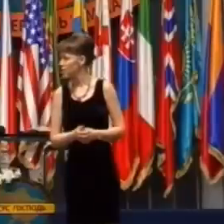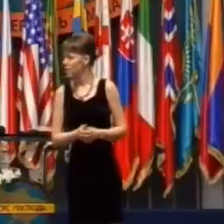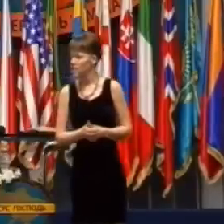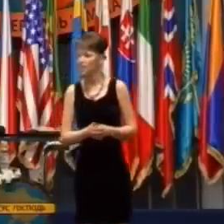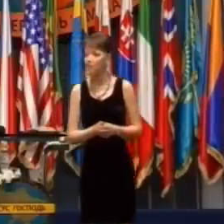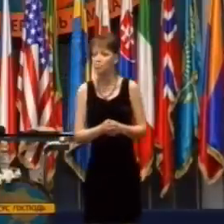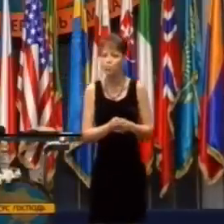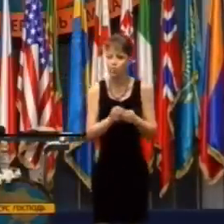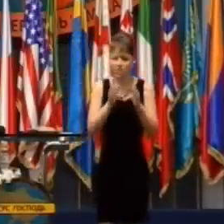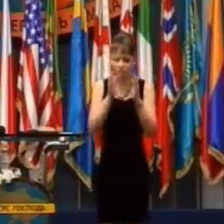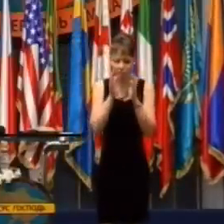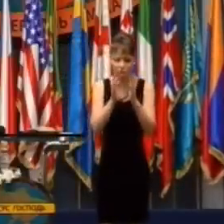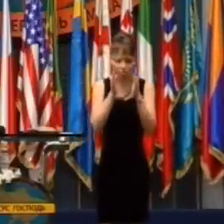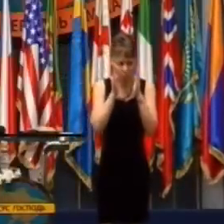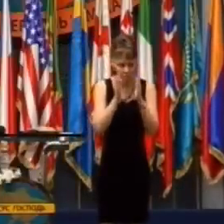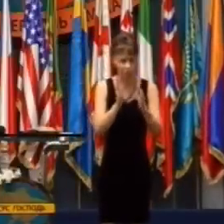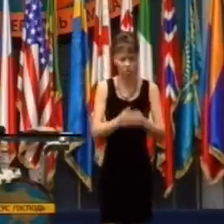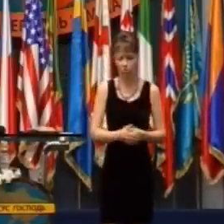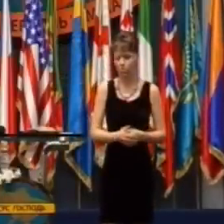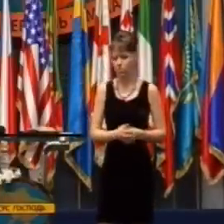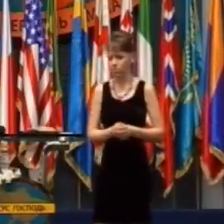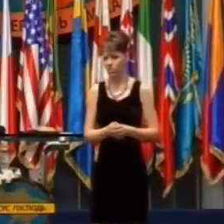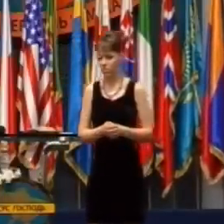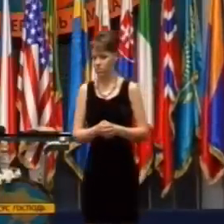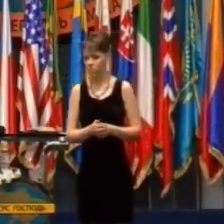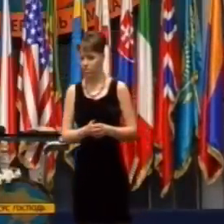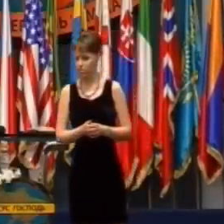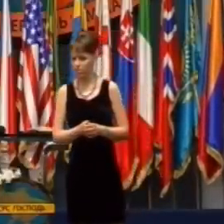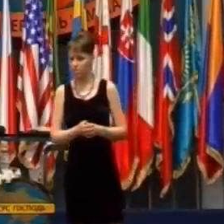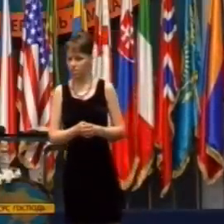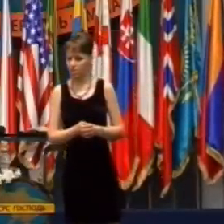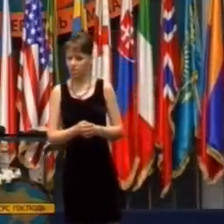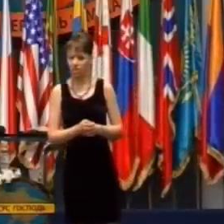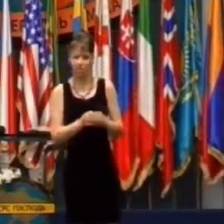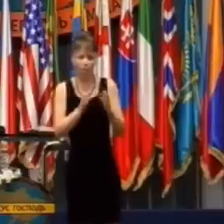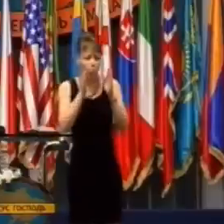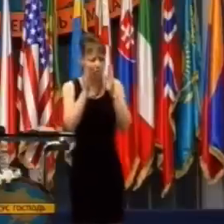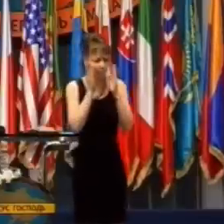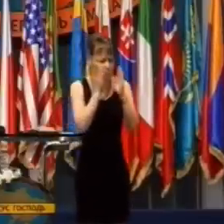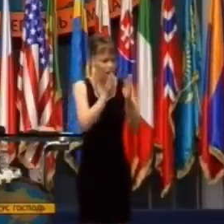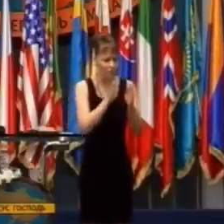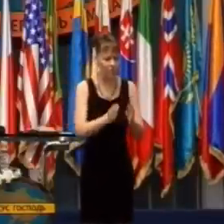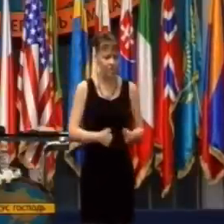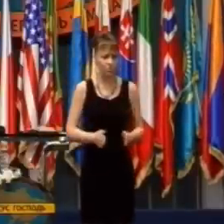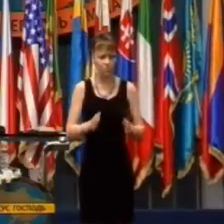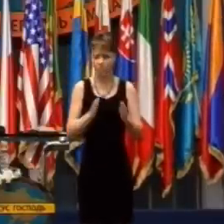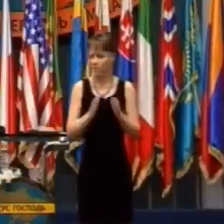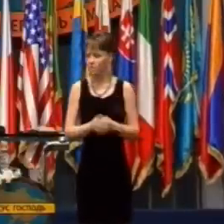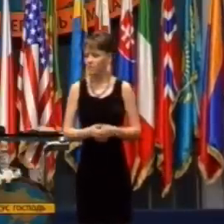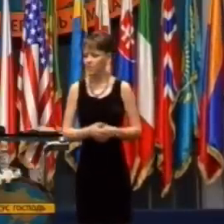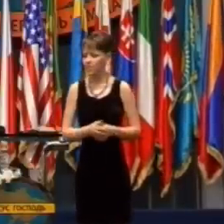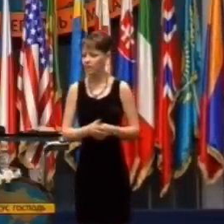Nepokúšajte sa byť príliš konkrétny, presný, keď sa modlíte za chorých.